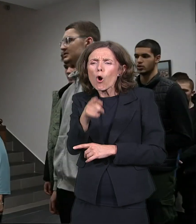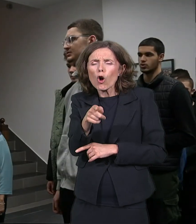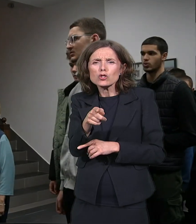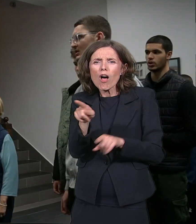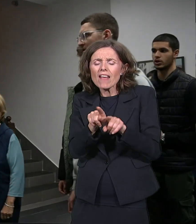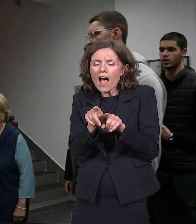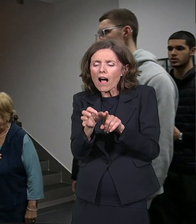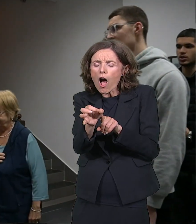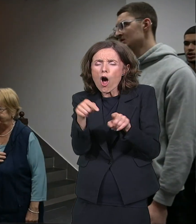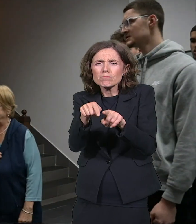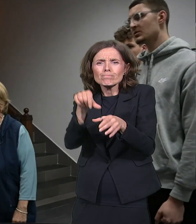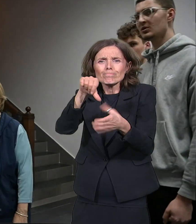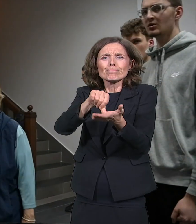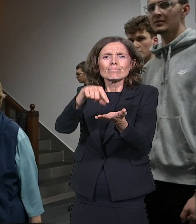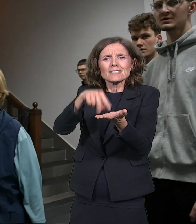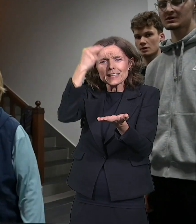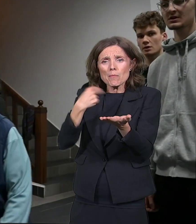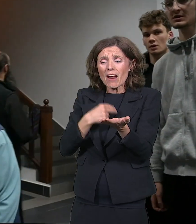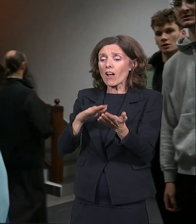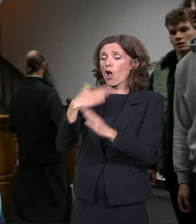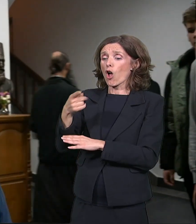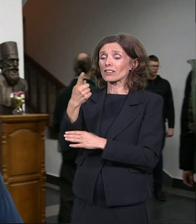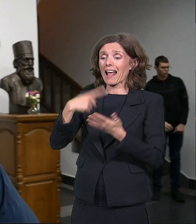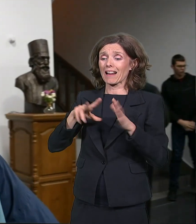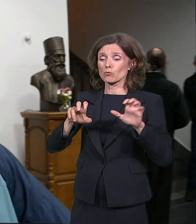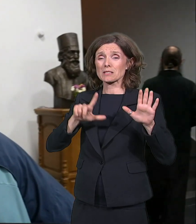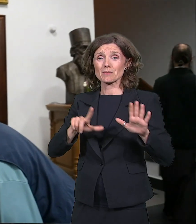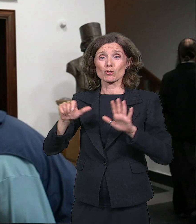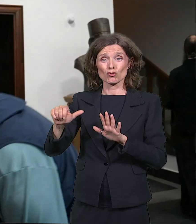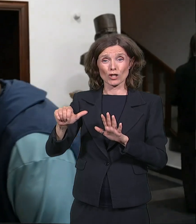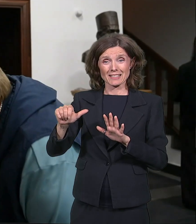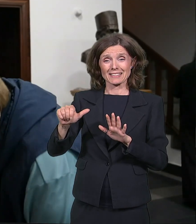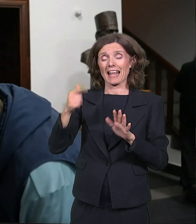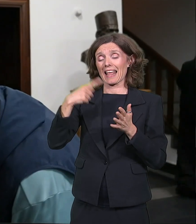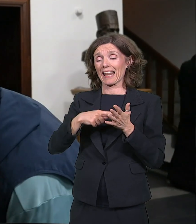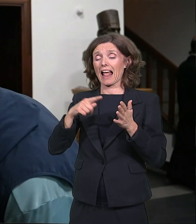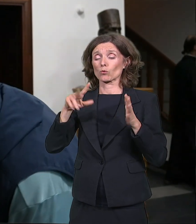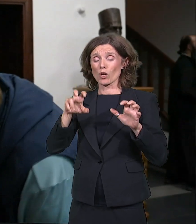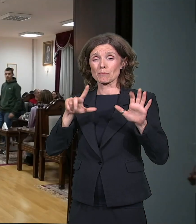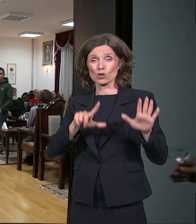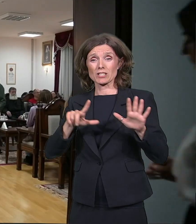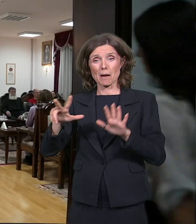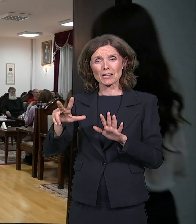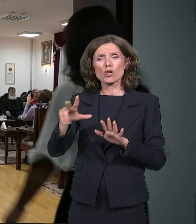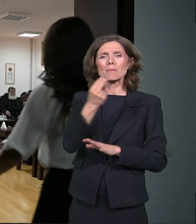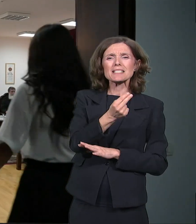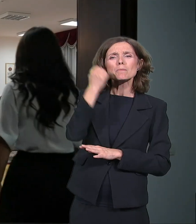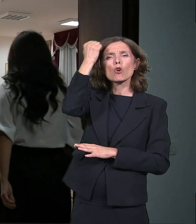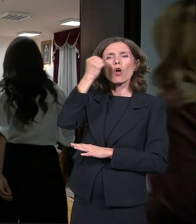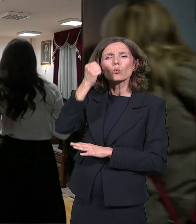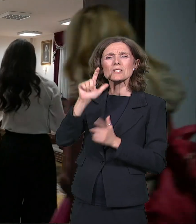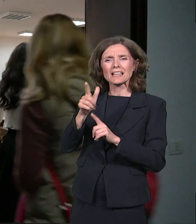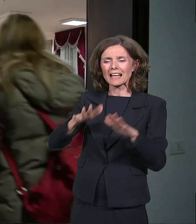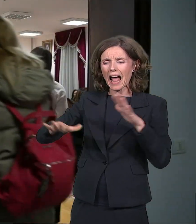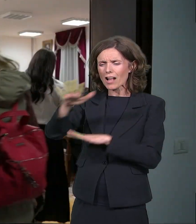posle srpsko-turskih ratova 1876. i 1878. središte ukupnog